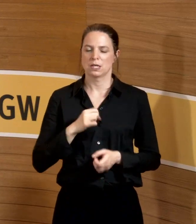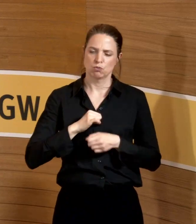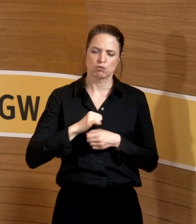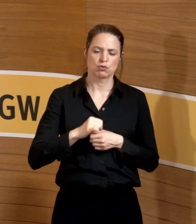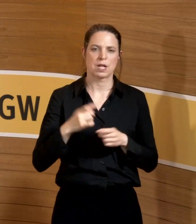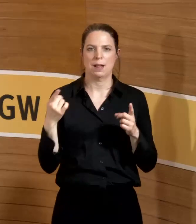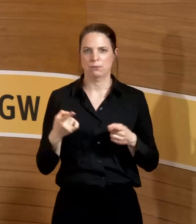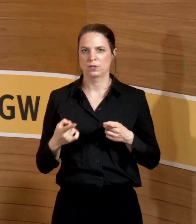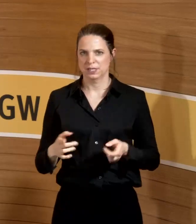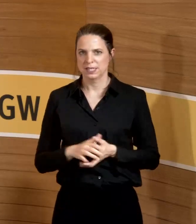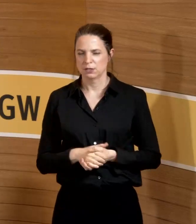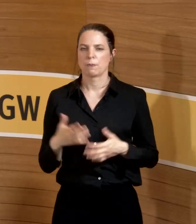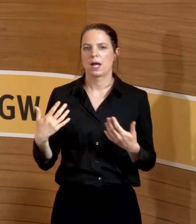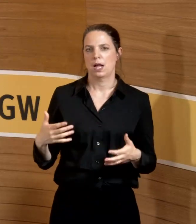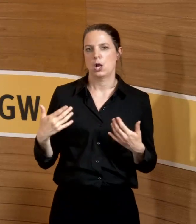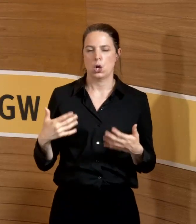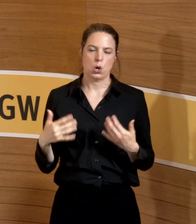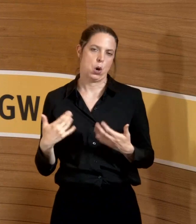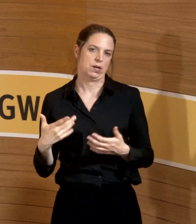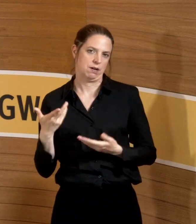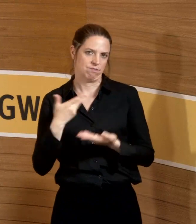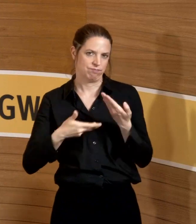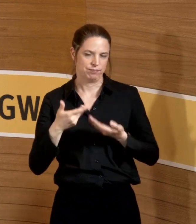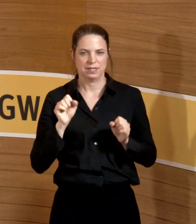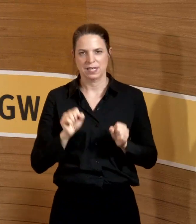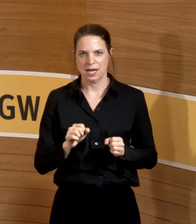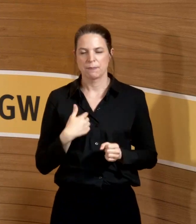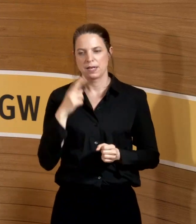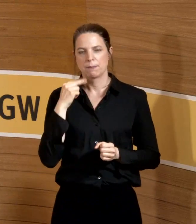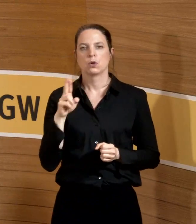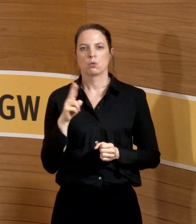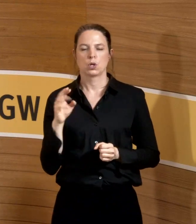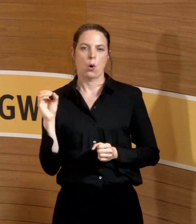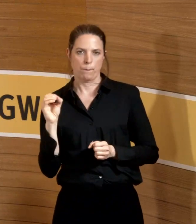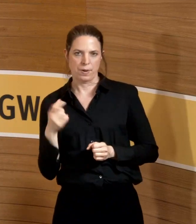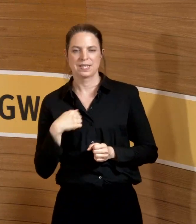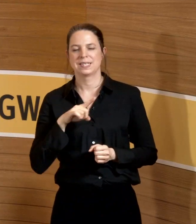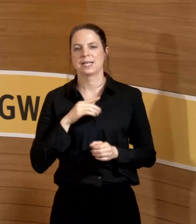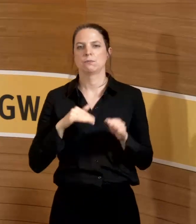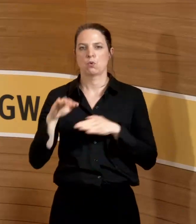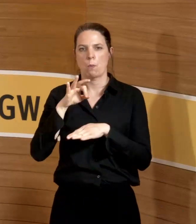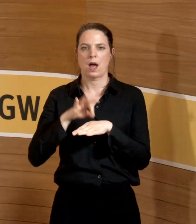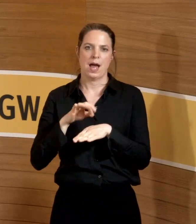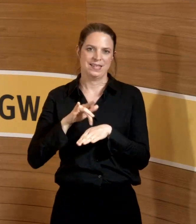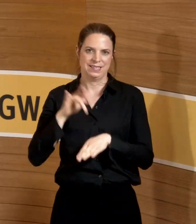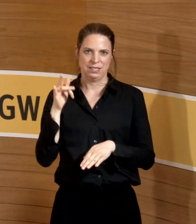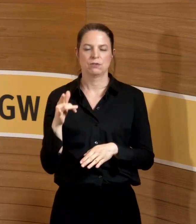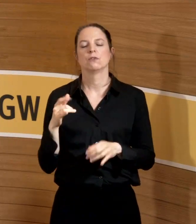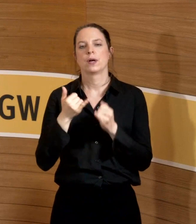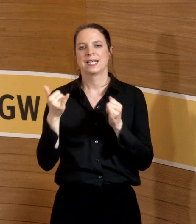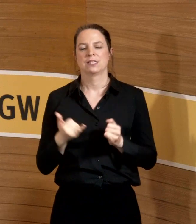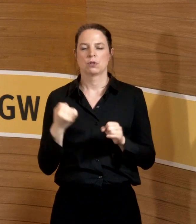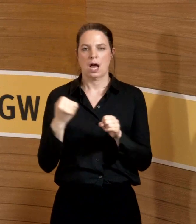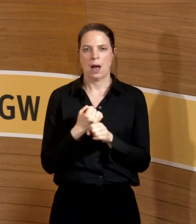die Folien galoppieren müssen, sondern locker traben können. Mein Name ist Uta Ochmann. Ich bin oberärztlich am Institut für Arbeitssoziale und